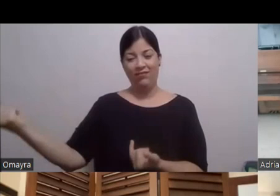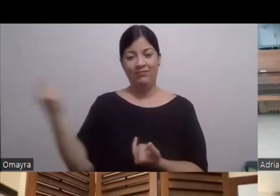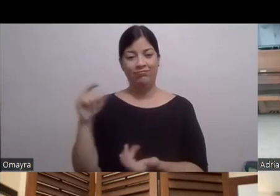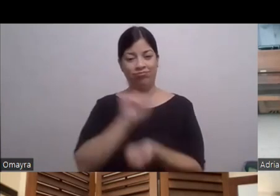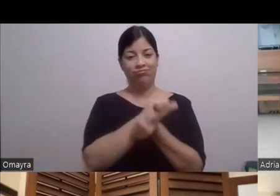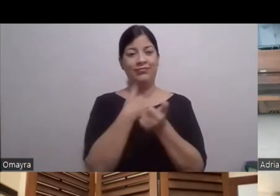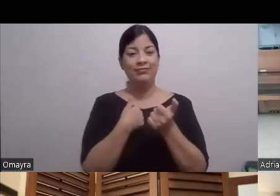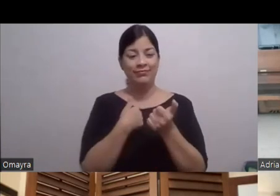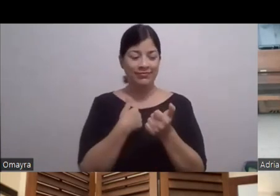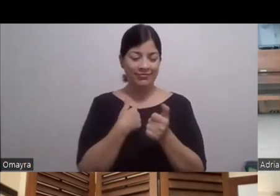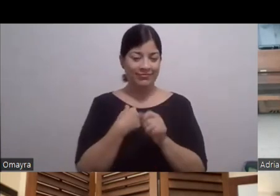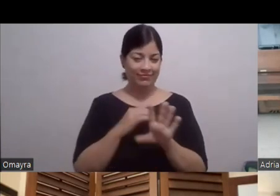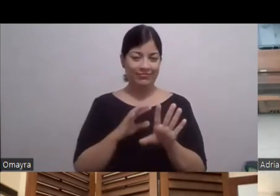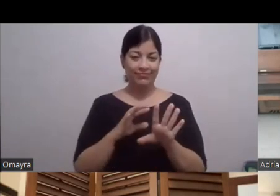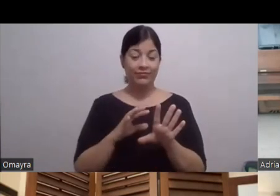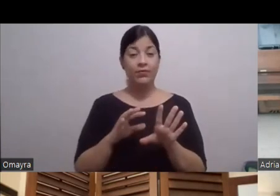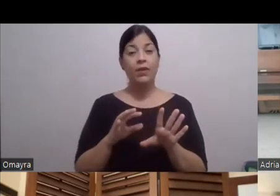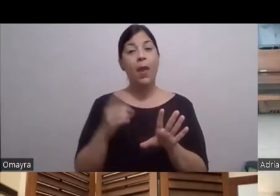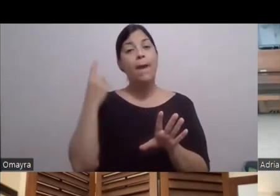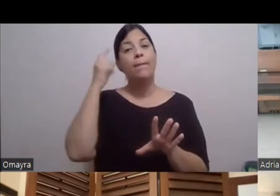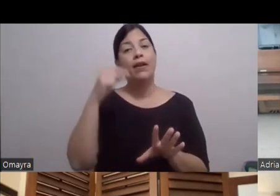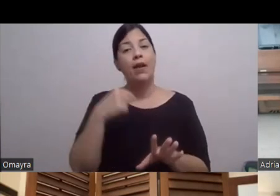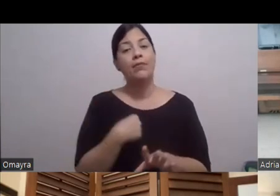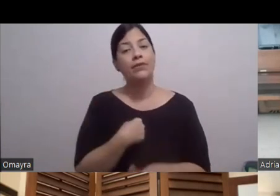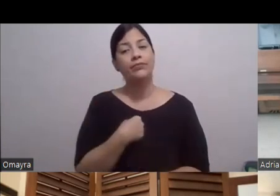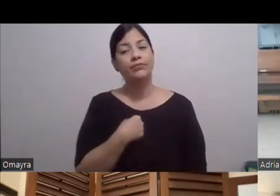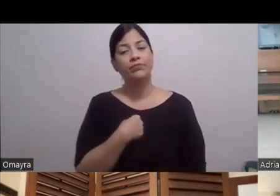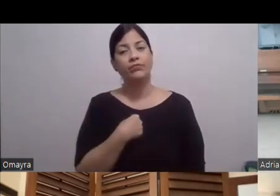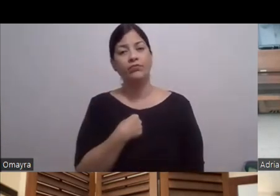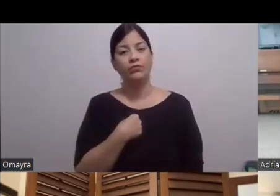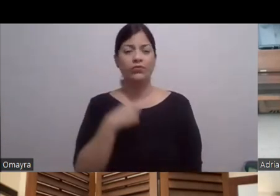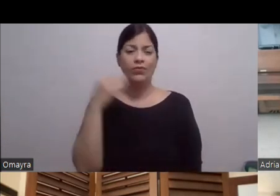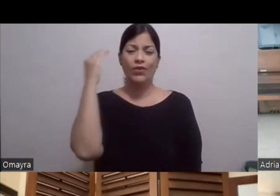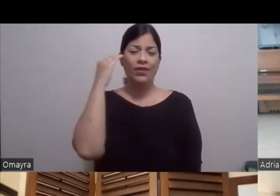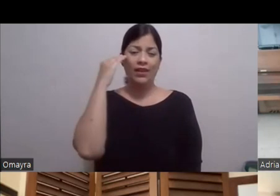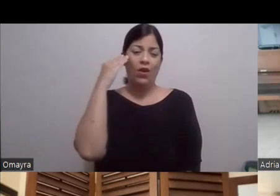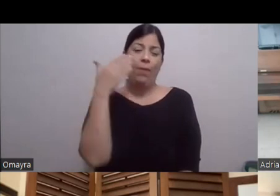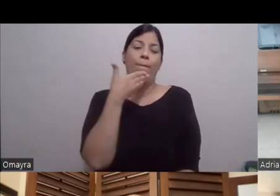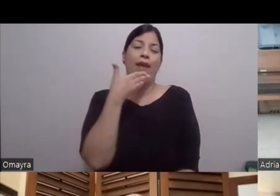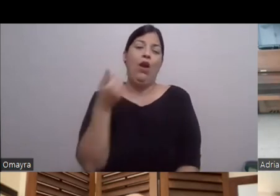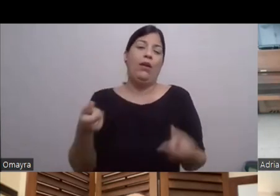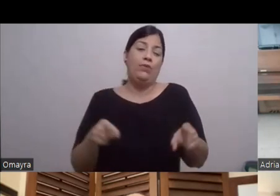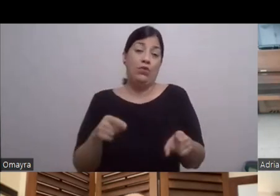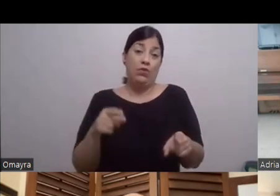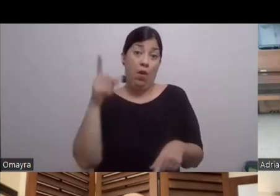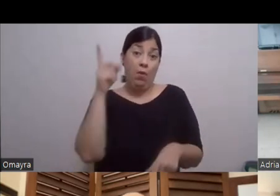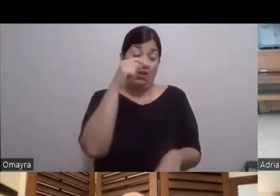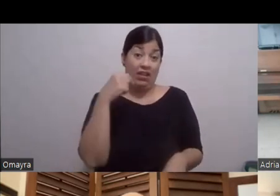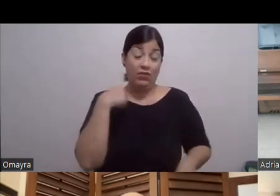Era así para mí Eso era Tú sabes Lo mejor que me pasó Porque si no Encerrado En un departamentito Allá en México Fue